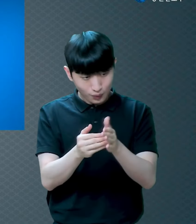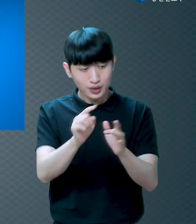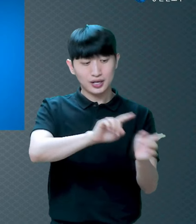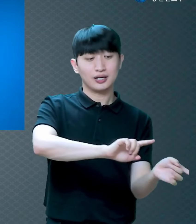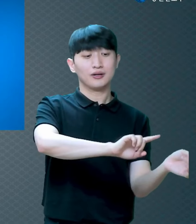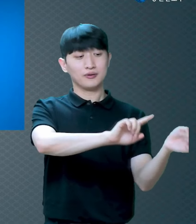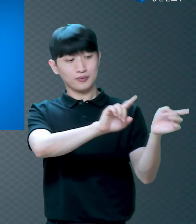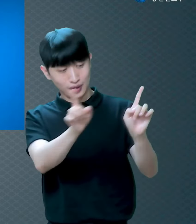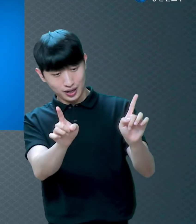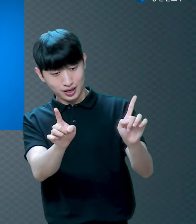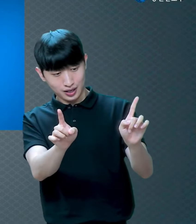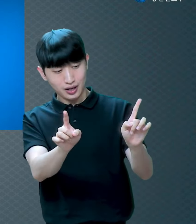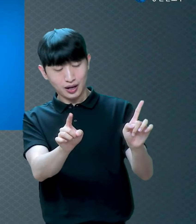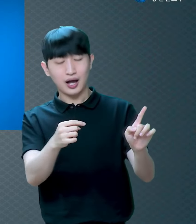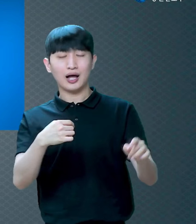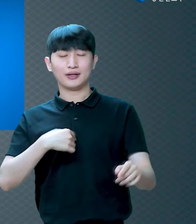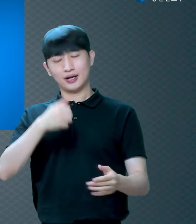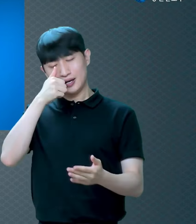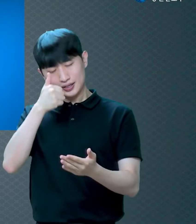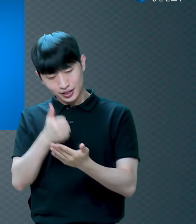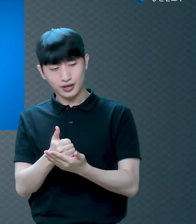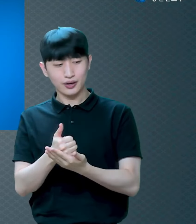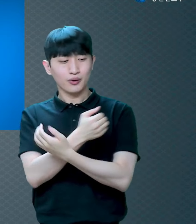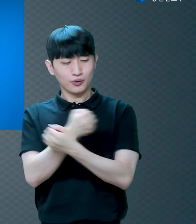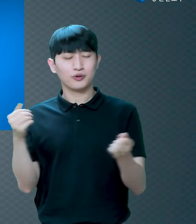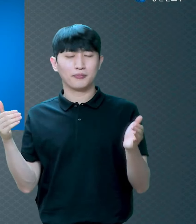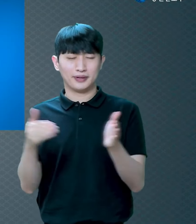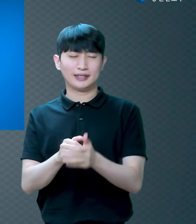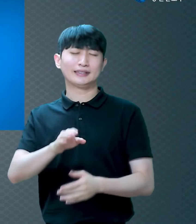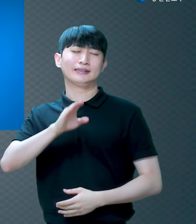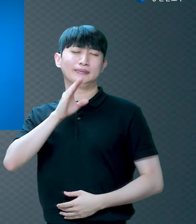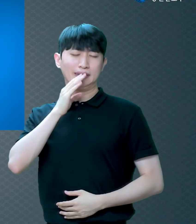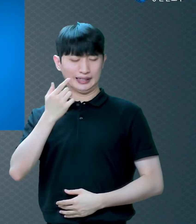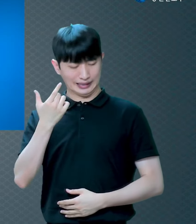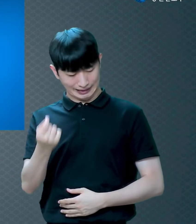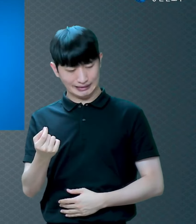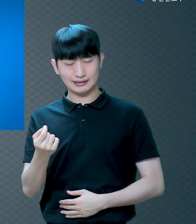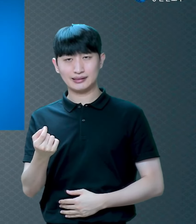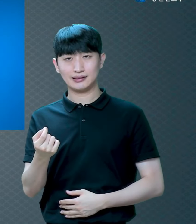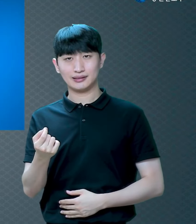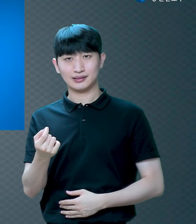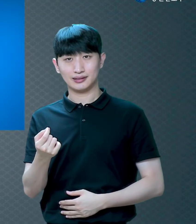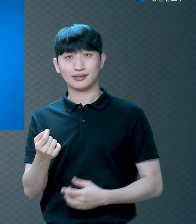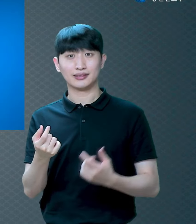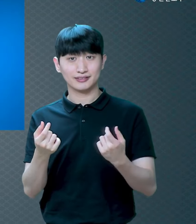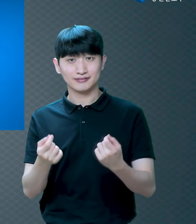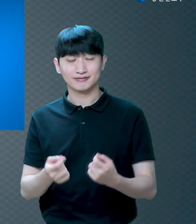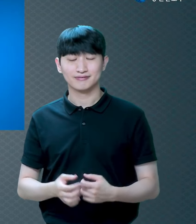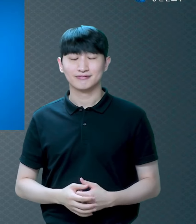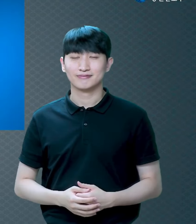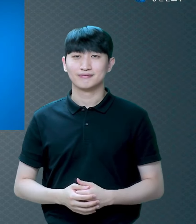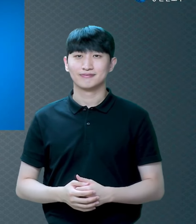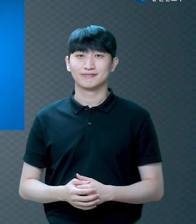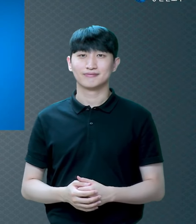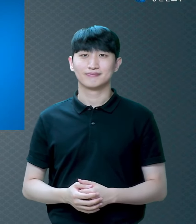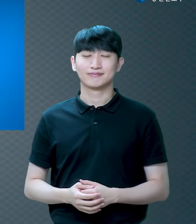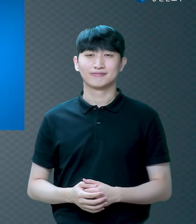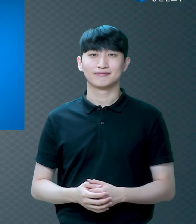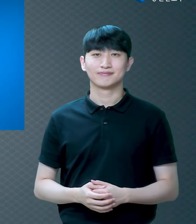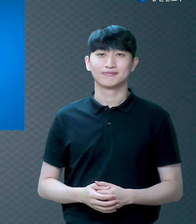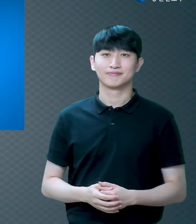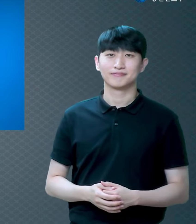확인하는 거죠 영수증처럼 확증하는 거예요 한 번은